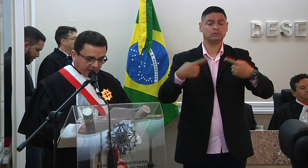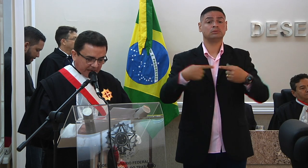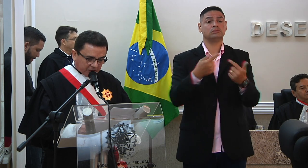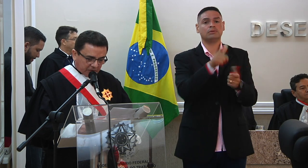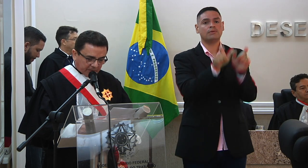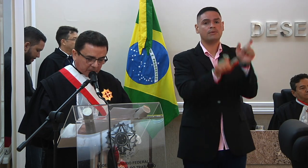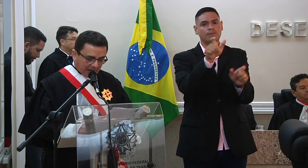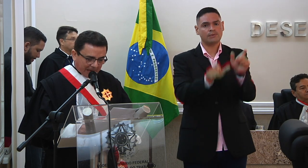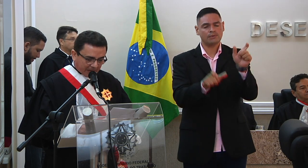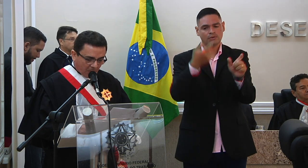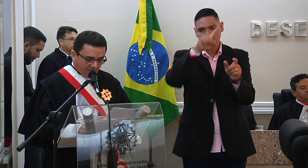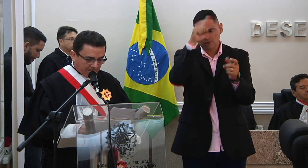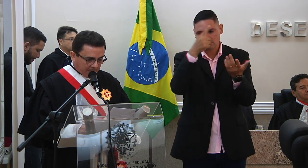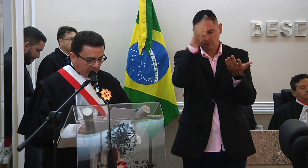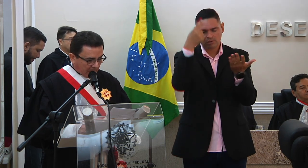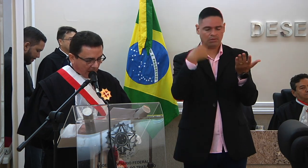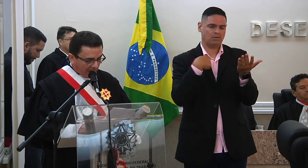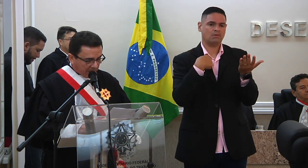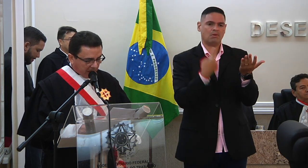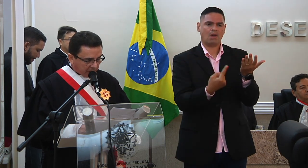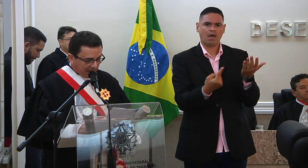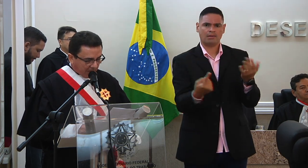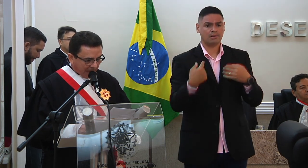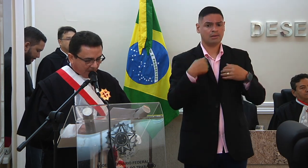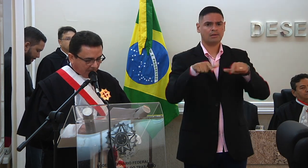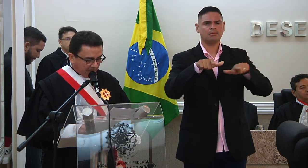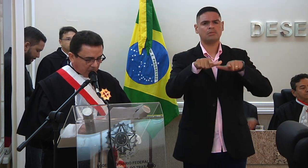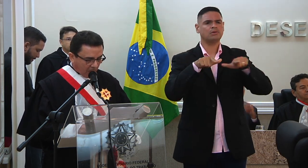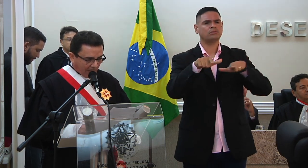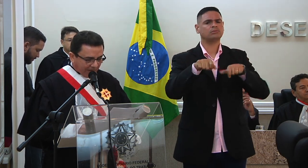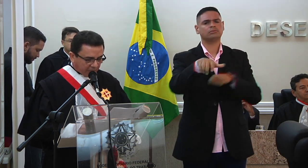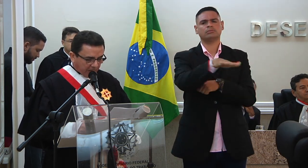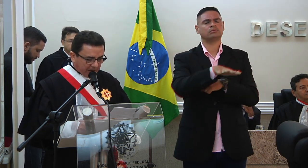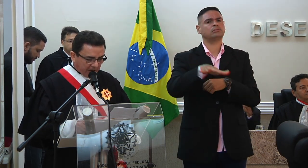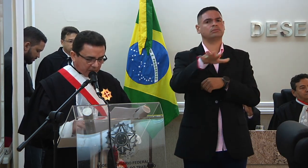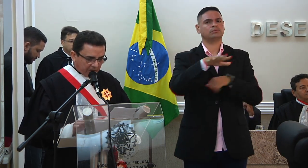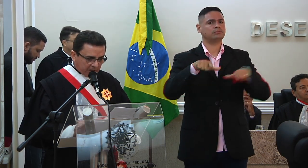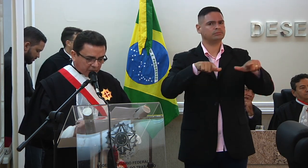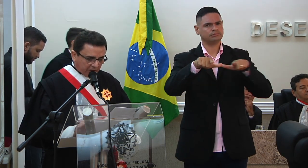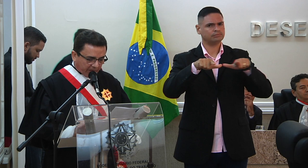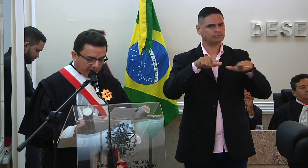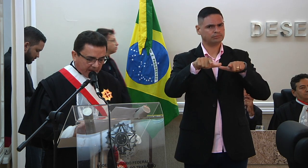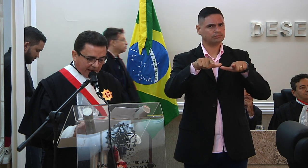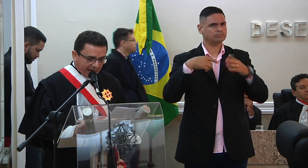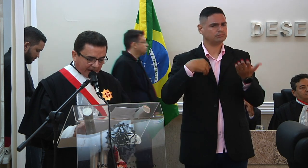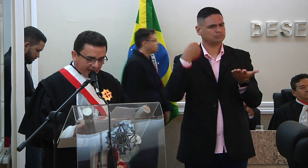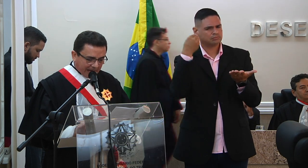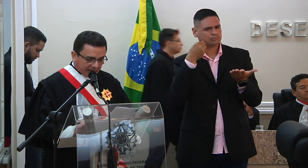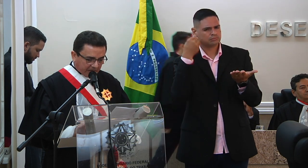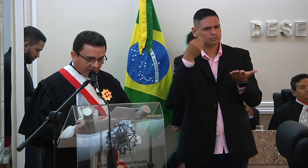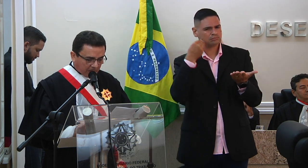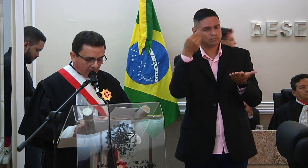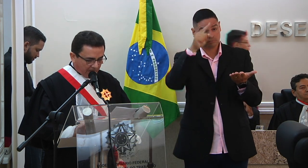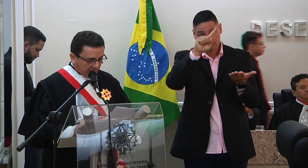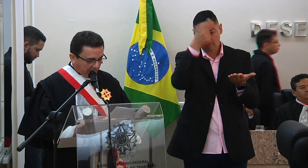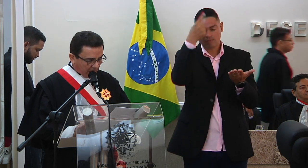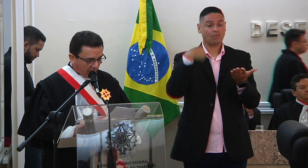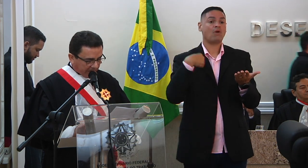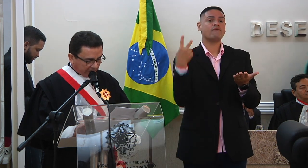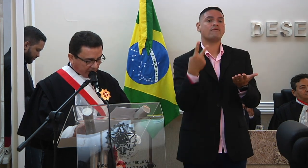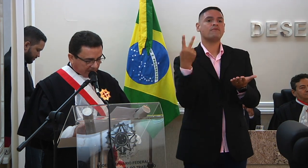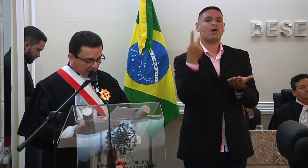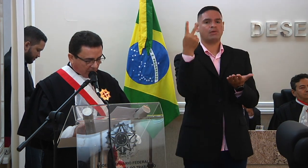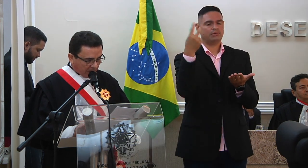capacidade criativa do trabalhador em um ambiente laboral no qual a experiência inventiva é agregada de valor